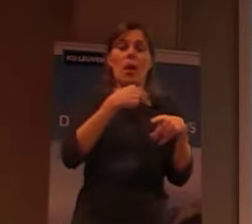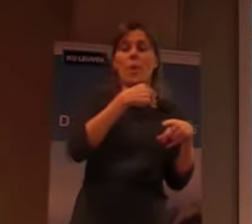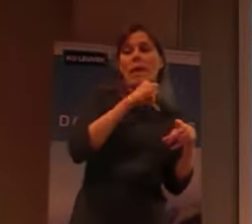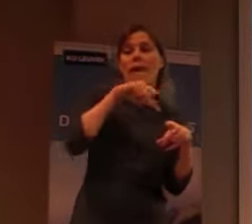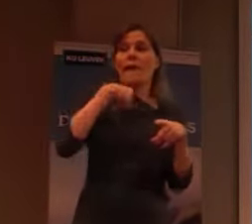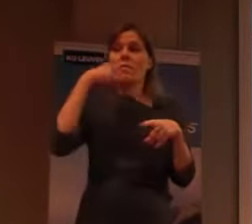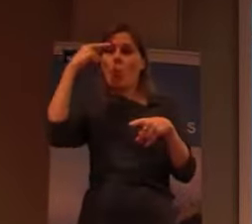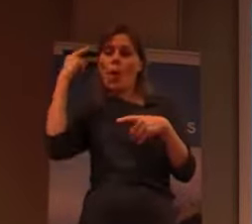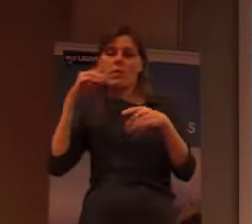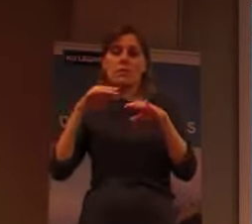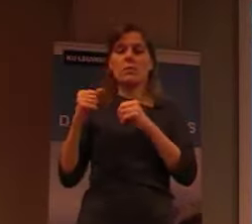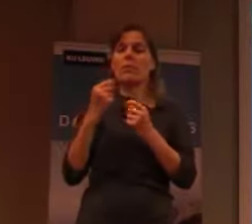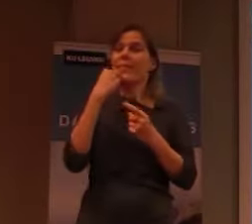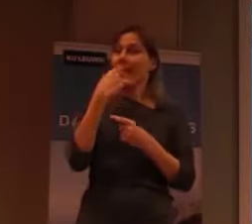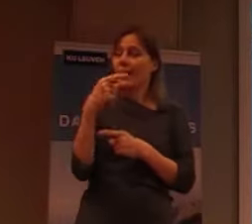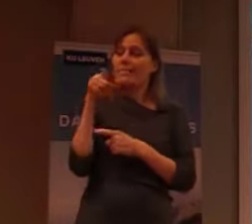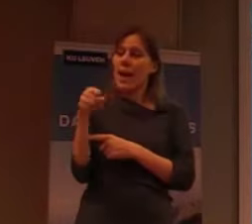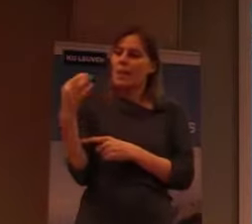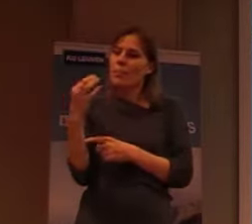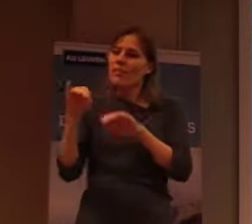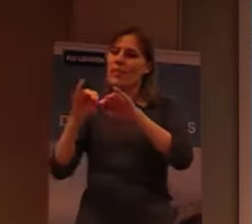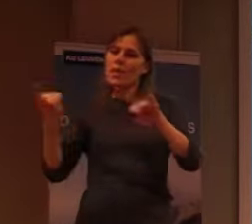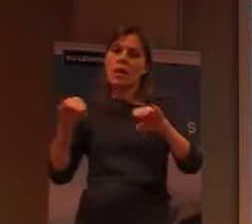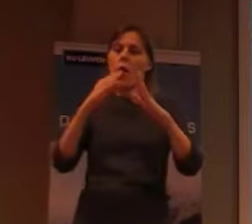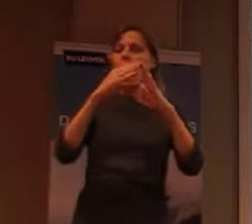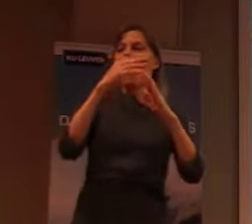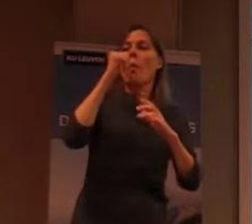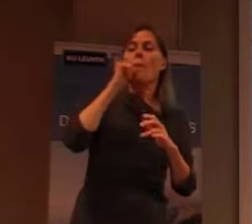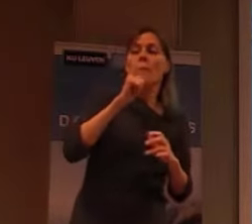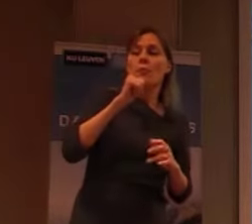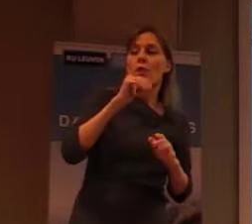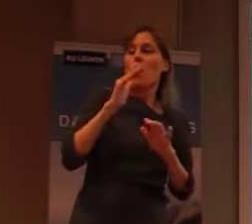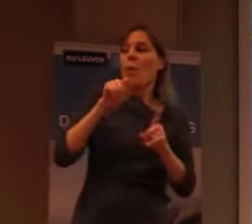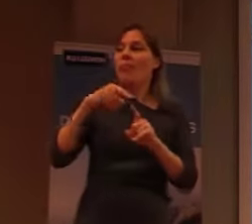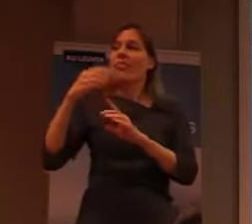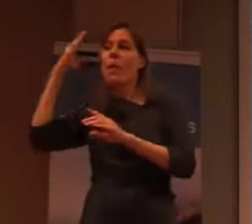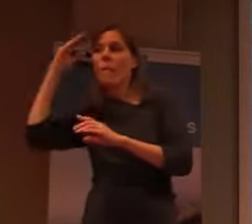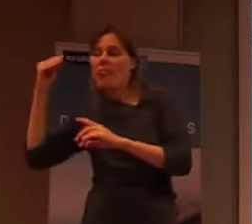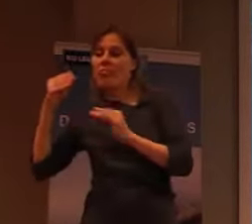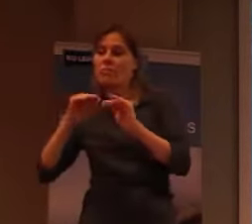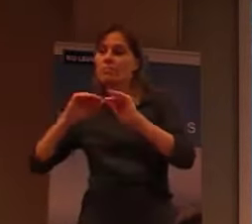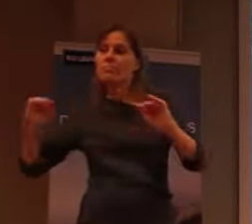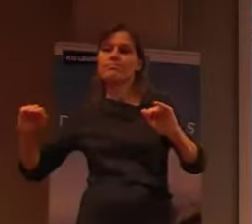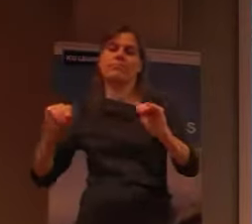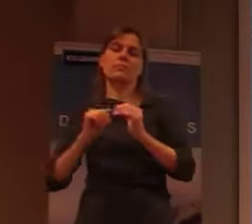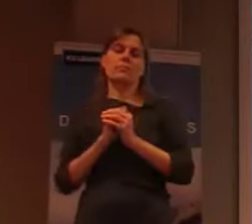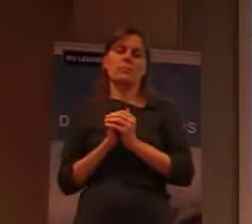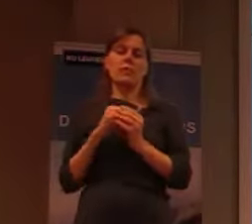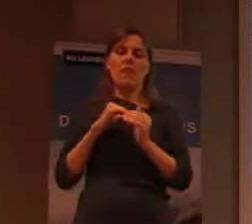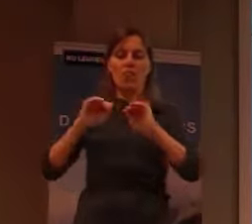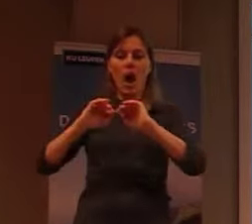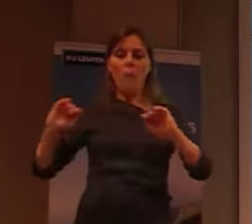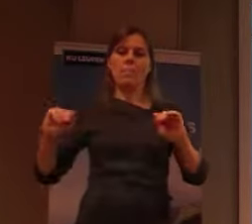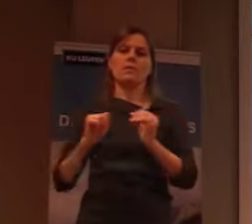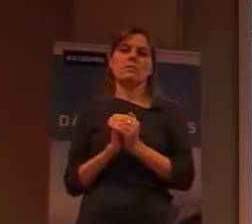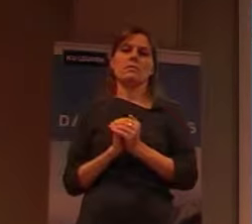dat mannen en vrouwen gescheiden werden. Dus er werden eigenlijk gebouwen opgericht. Voor mannen. Voor vrouwen. En daartussen was